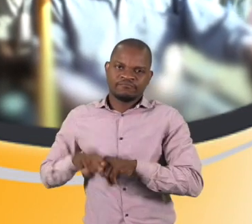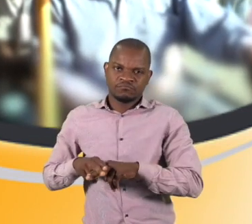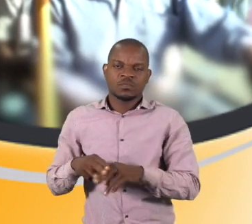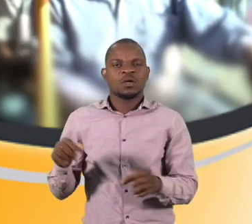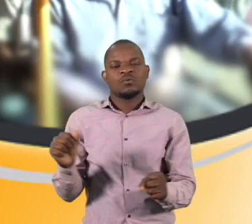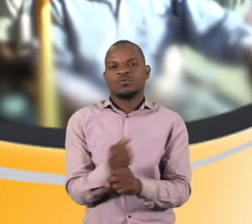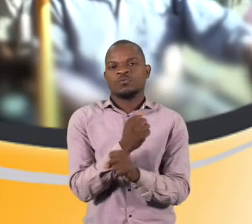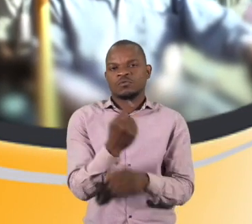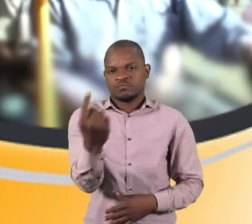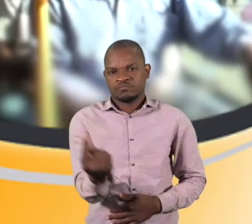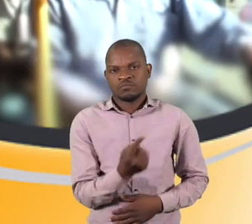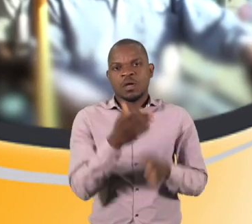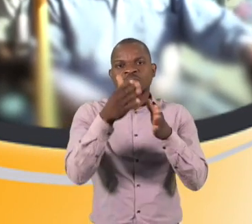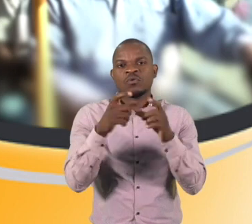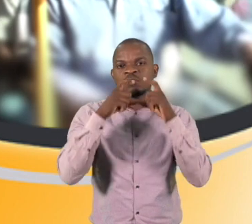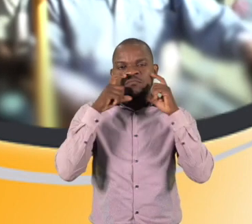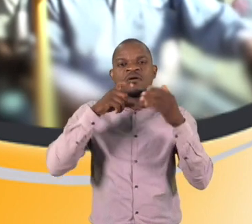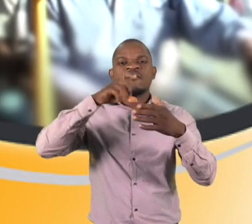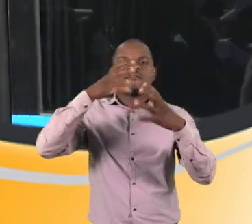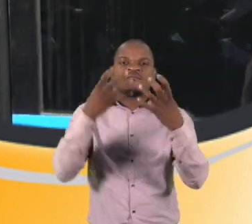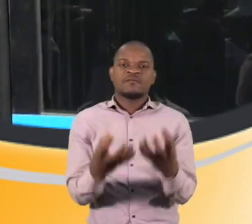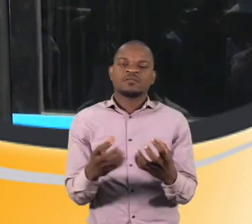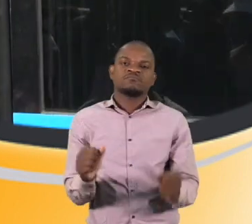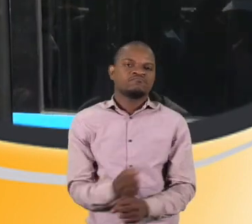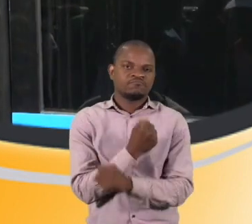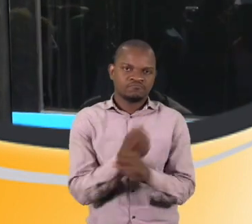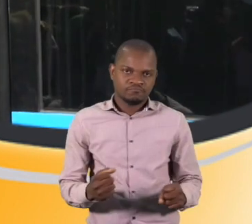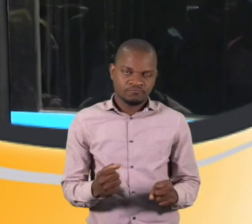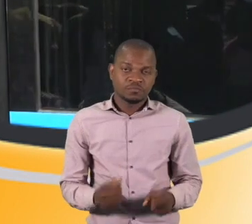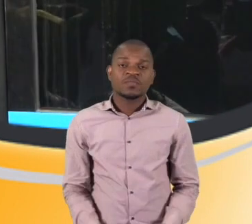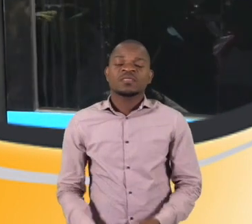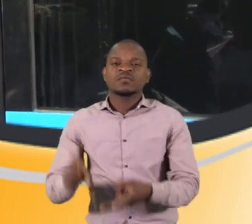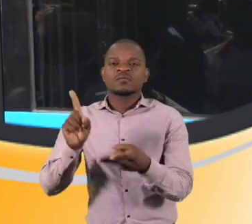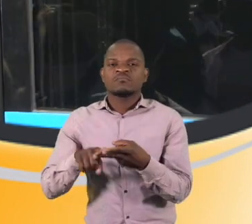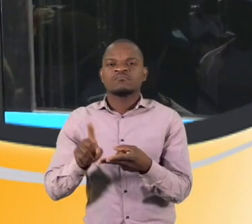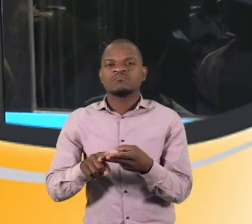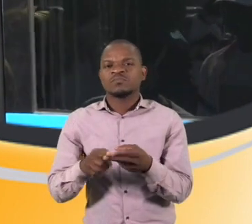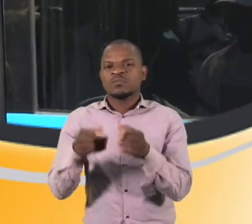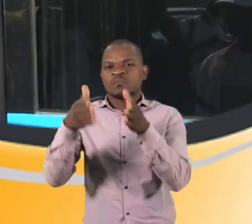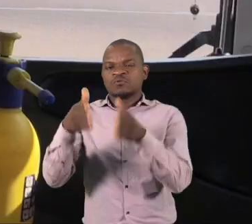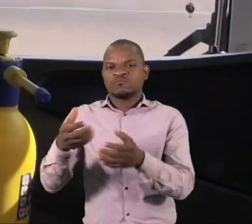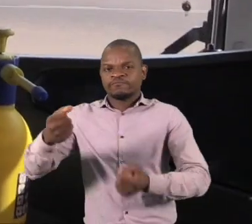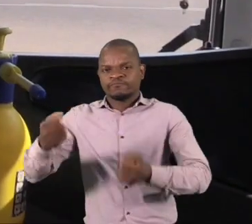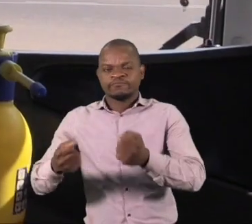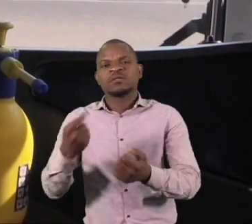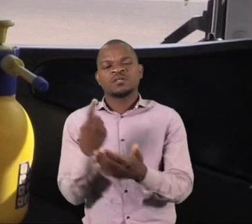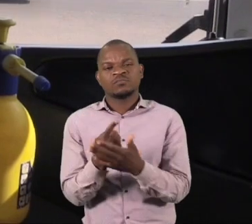pelos passageiros e não permitir a entrada daquele que não a tiver. Os motoristas devem levar consigo no transporte